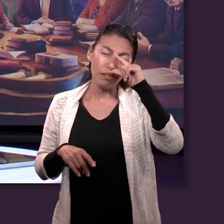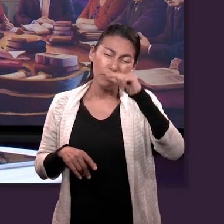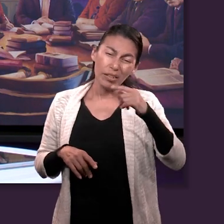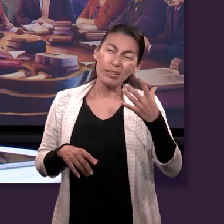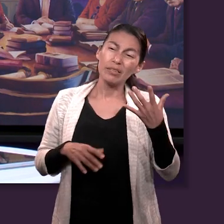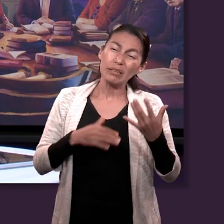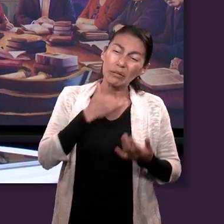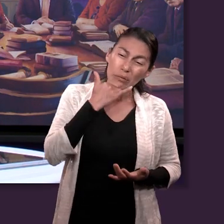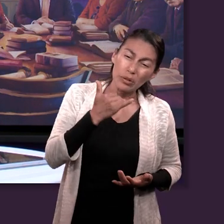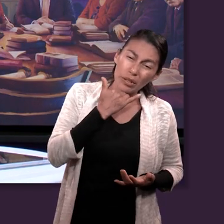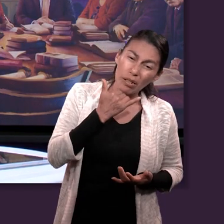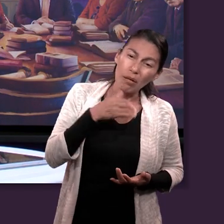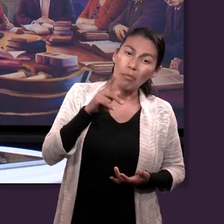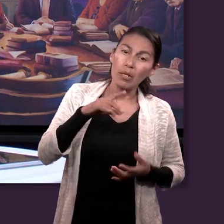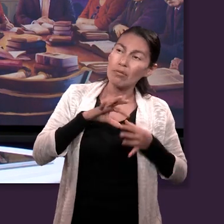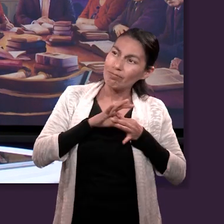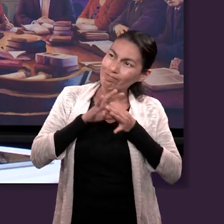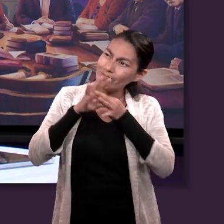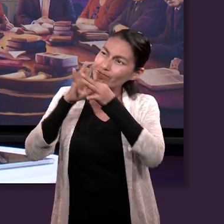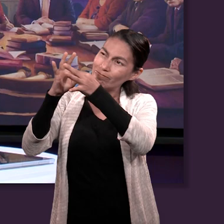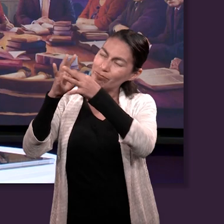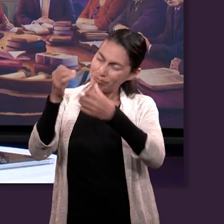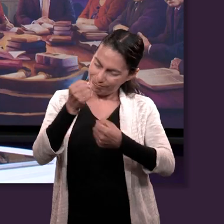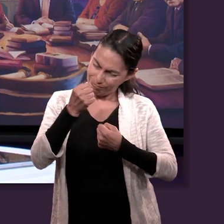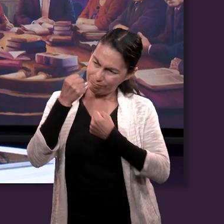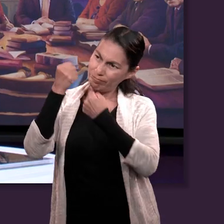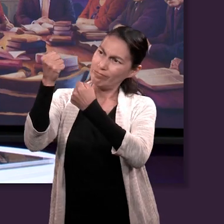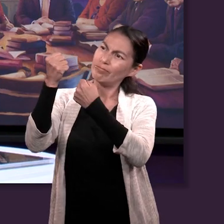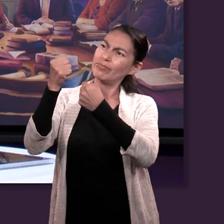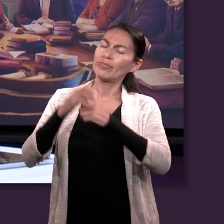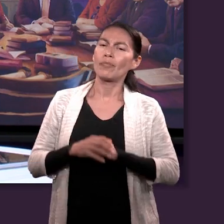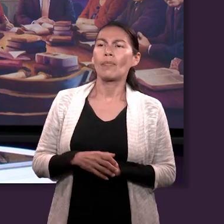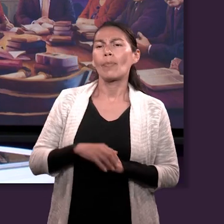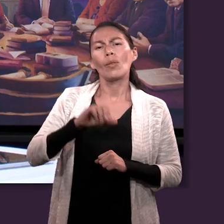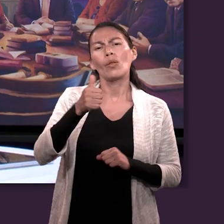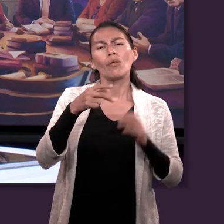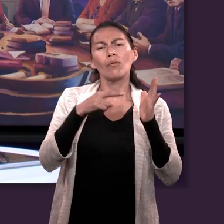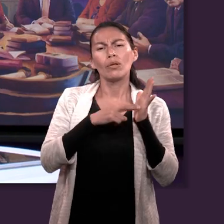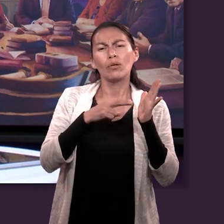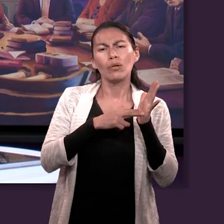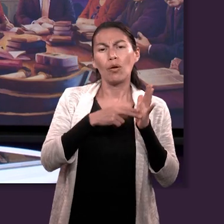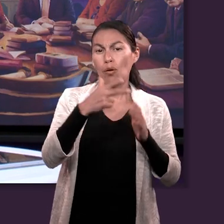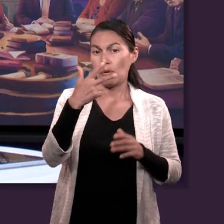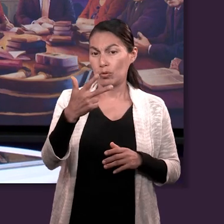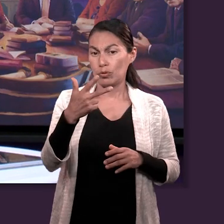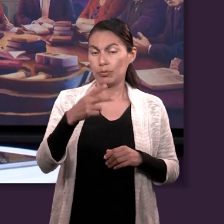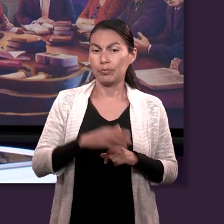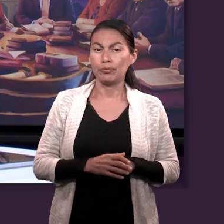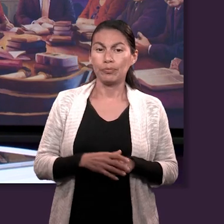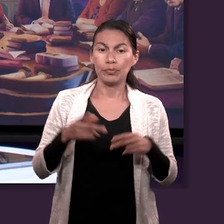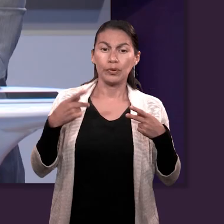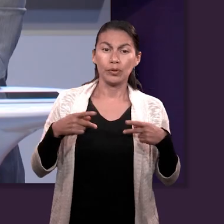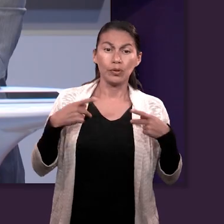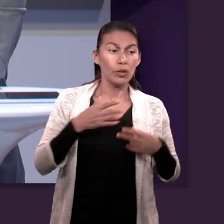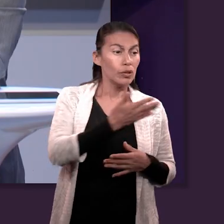en Él, podemos estar seguros. Otro versículo, versículo 8. Pueblos,